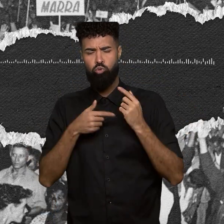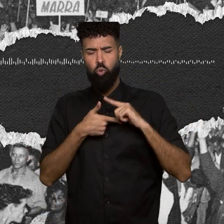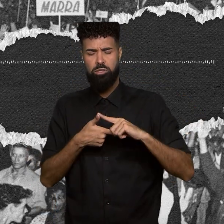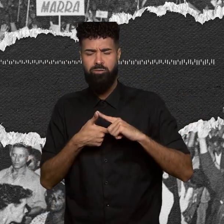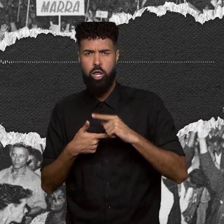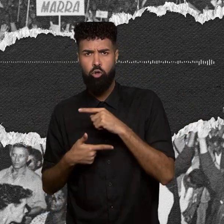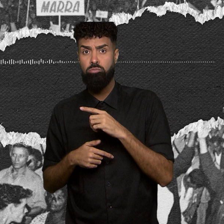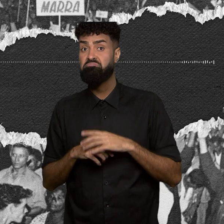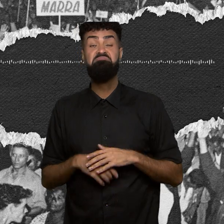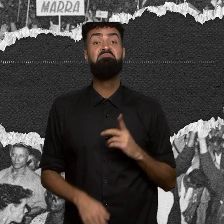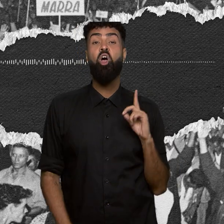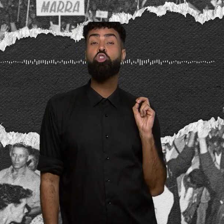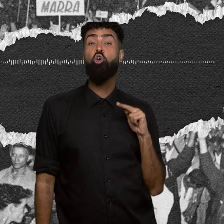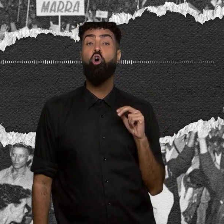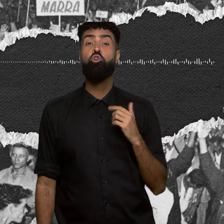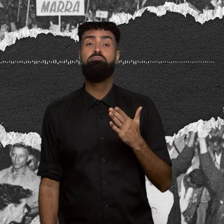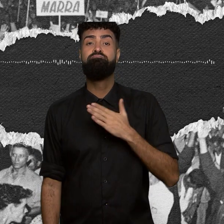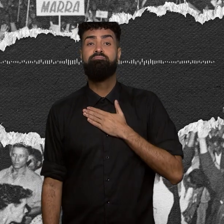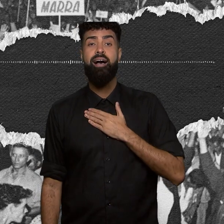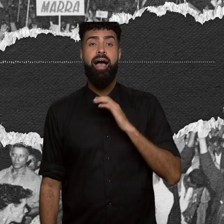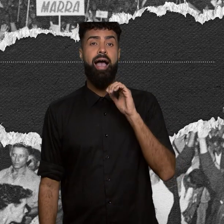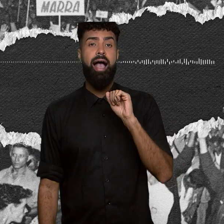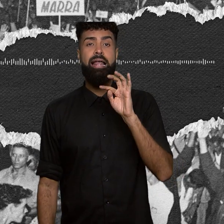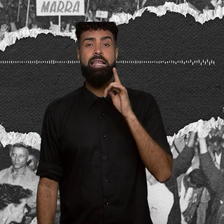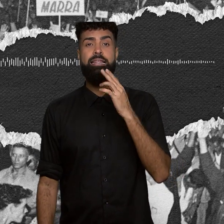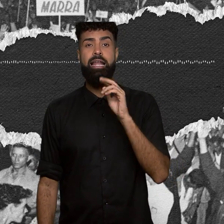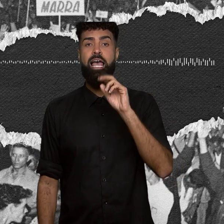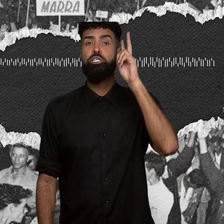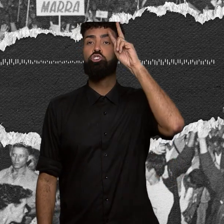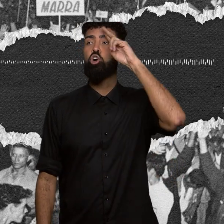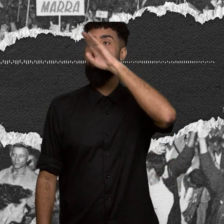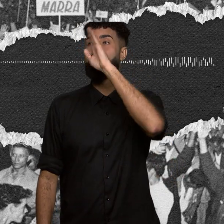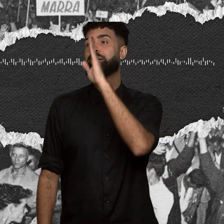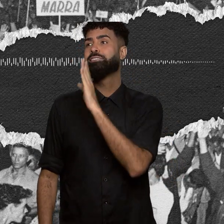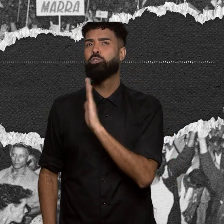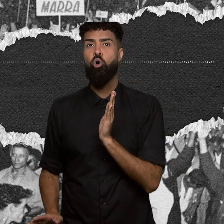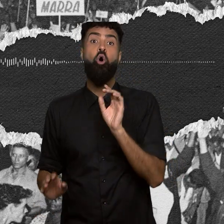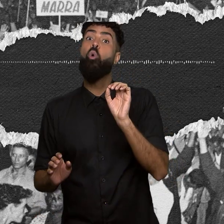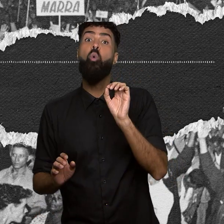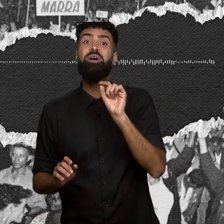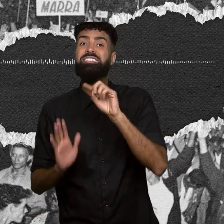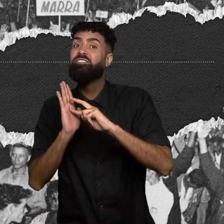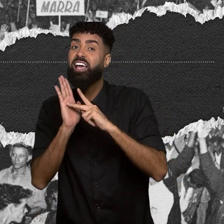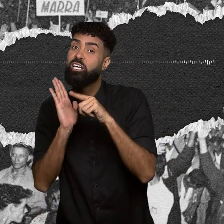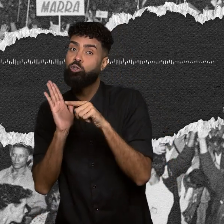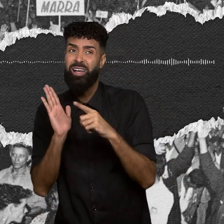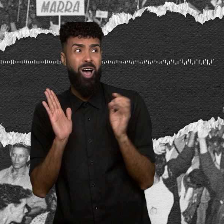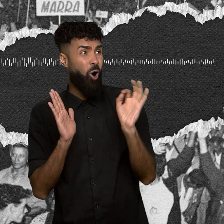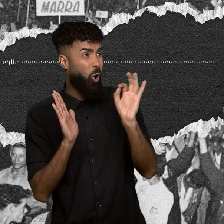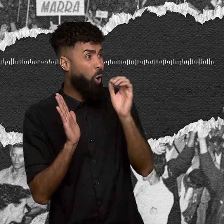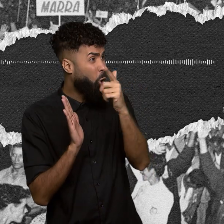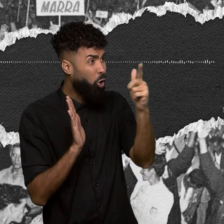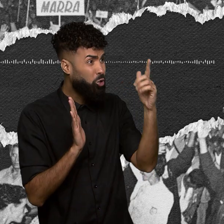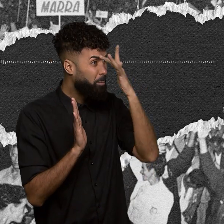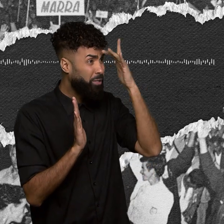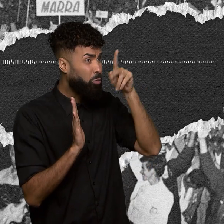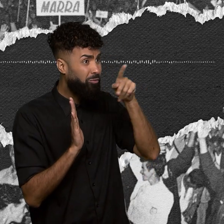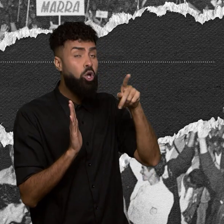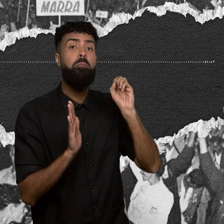era o dono da cátedra da história do Brasil. Ou seja, nenhum outro professor podia dar a história do